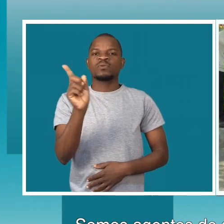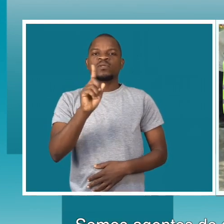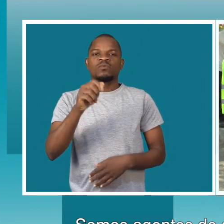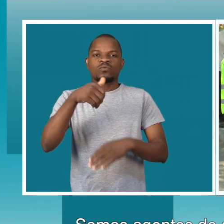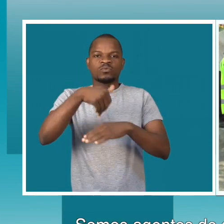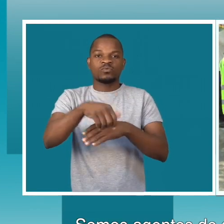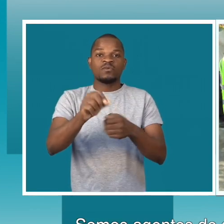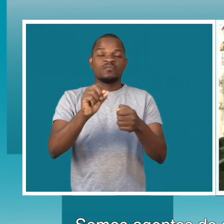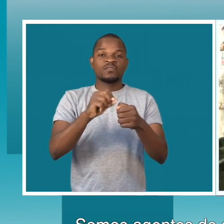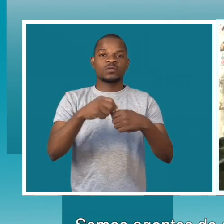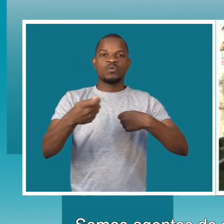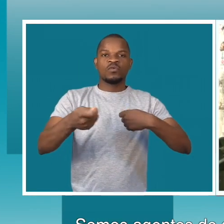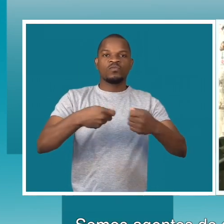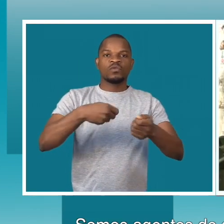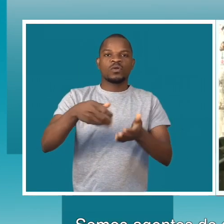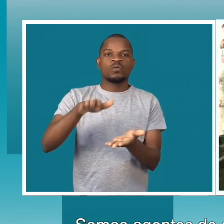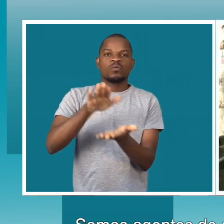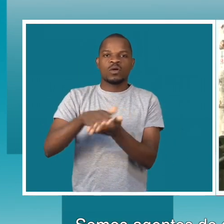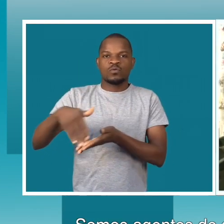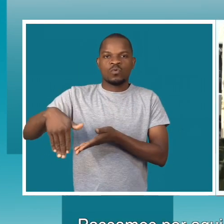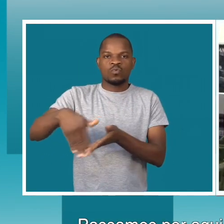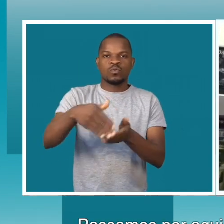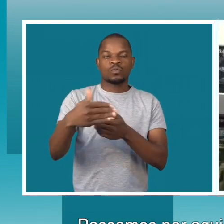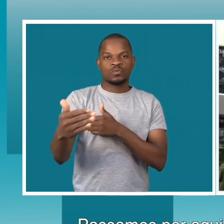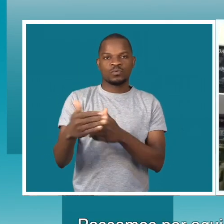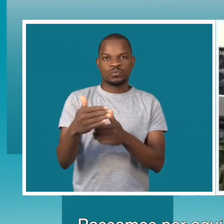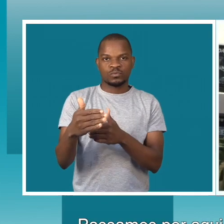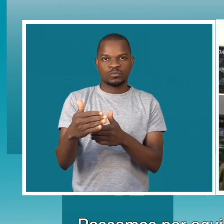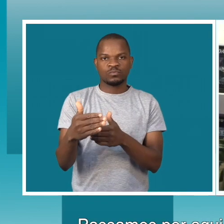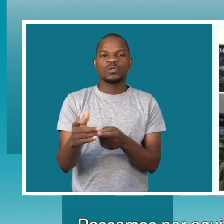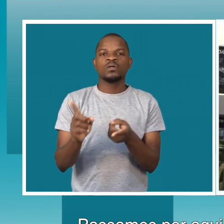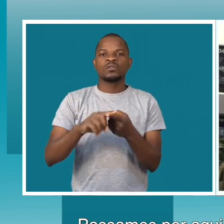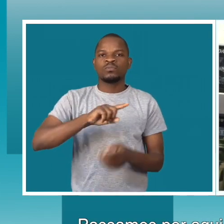informais nos passeios. Só passamos aqui para podermos